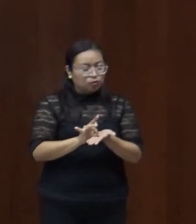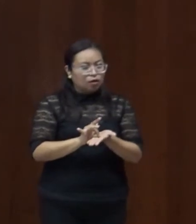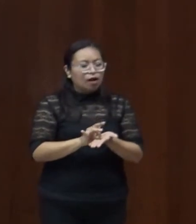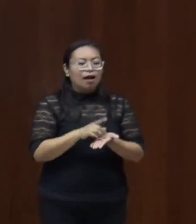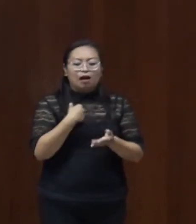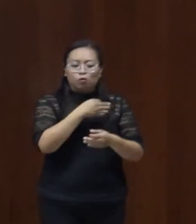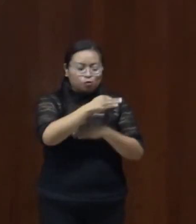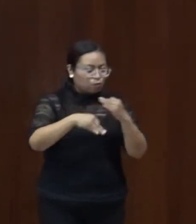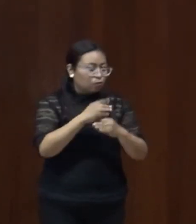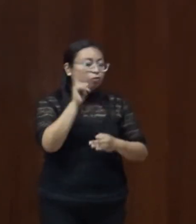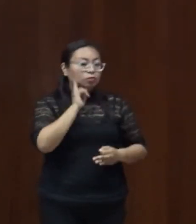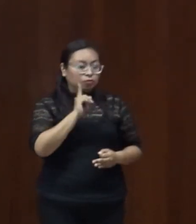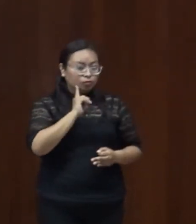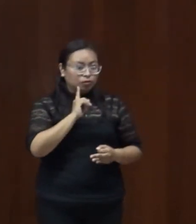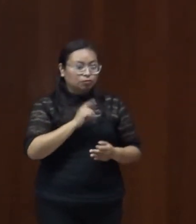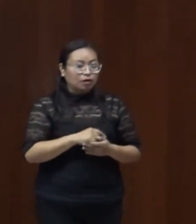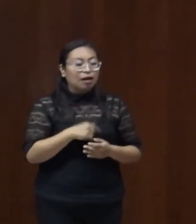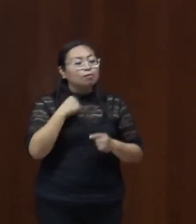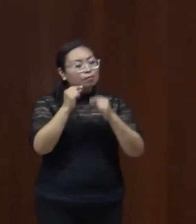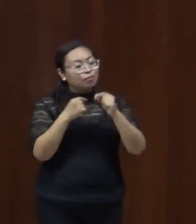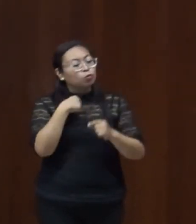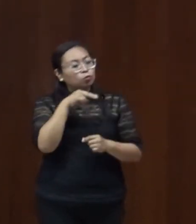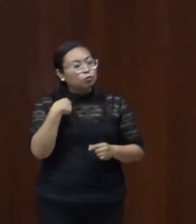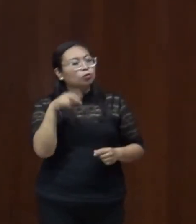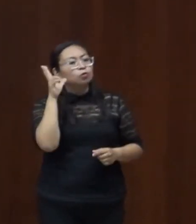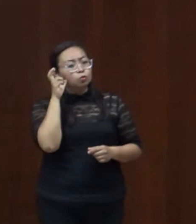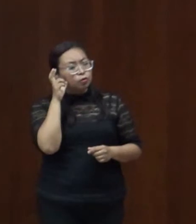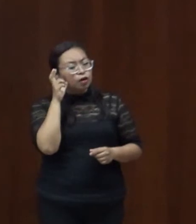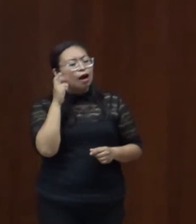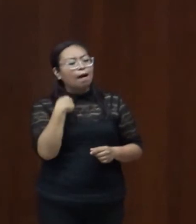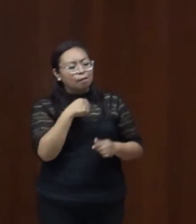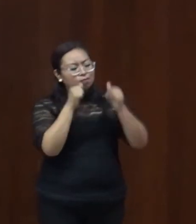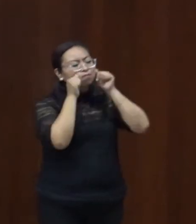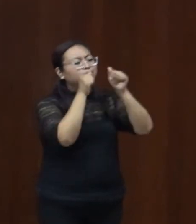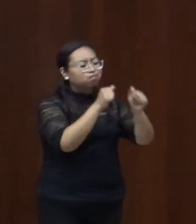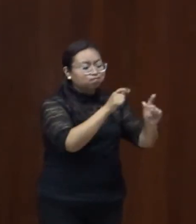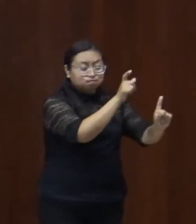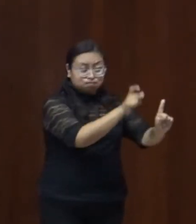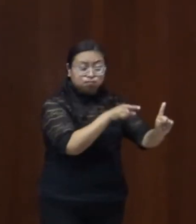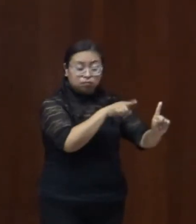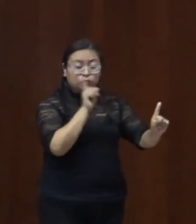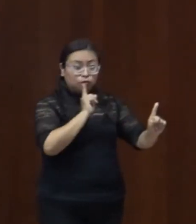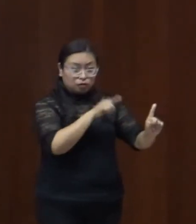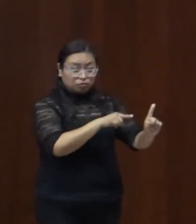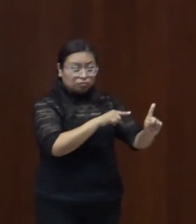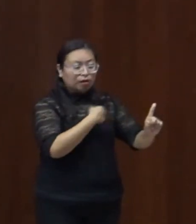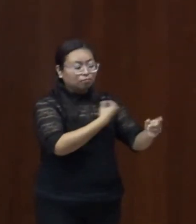este sector de la población y escuchemos de su propia voz las demandas y propuestas que